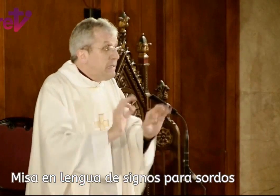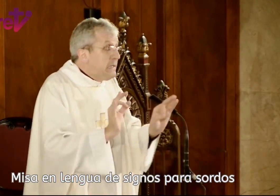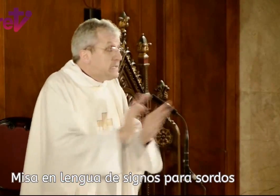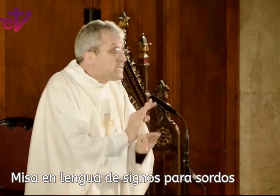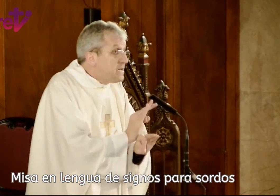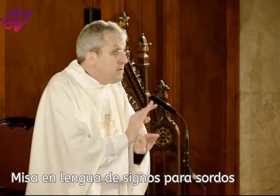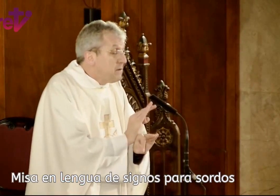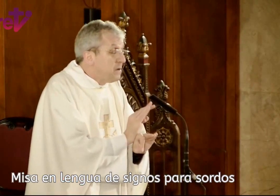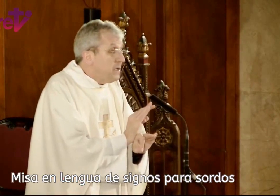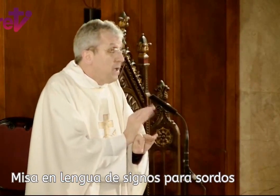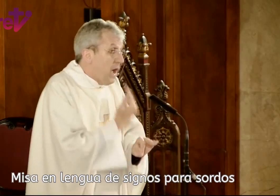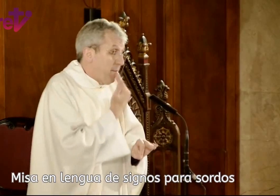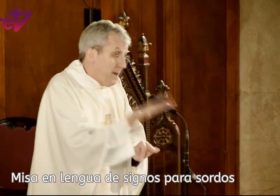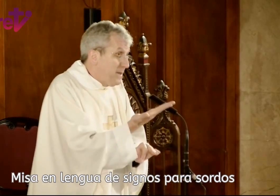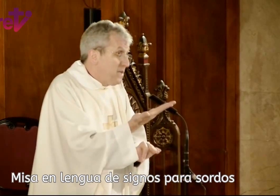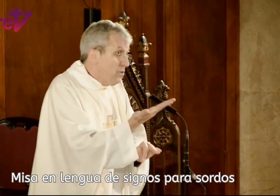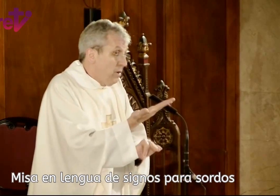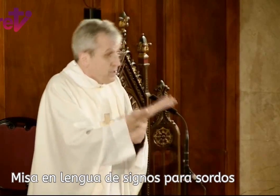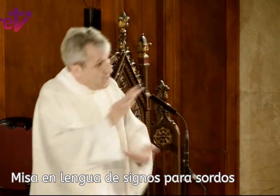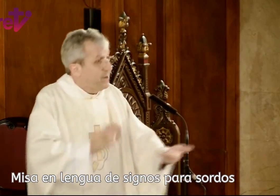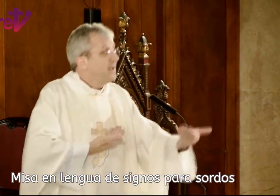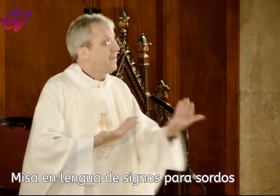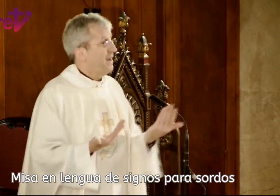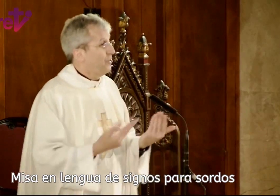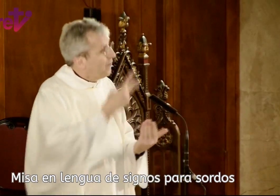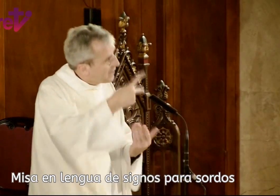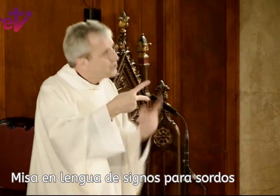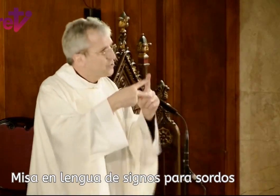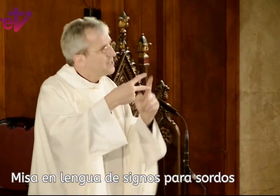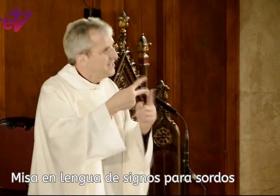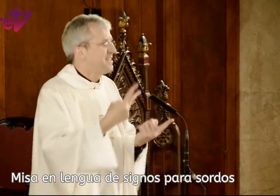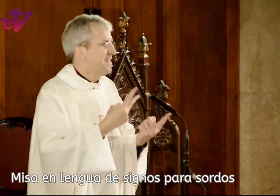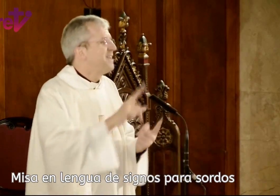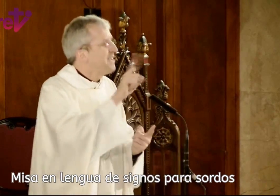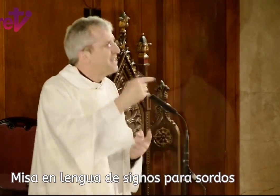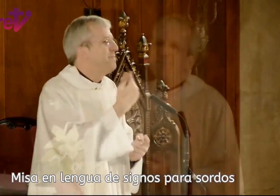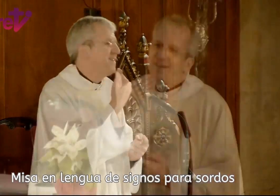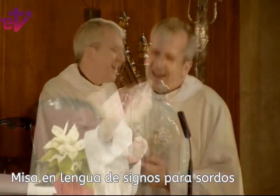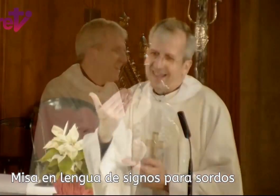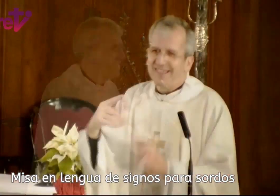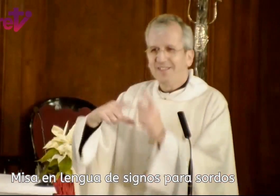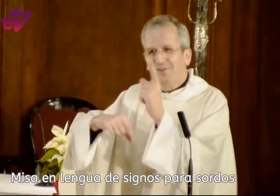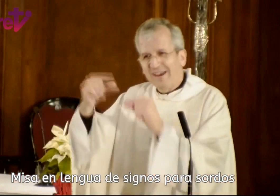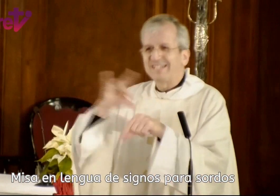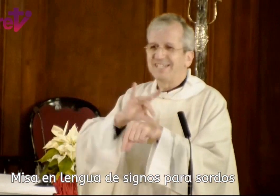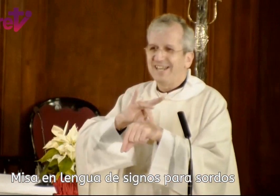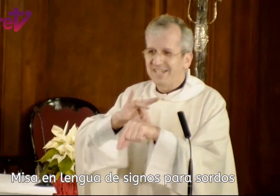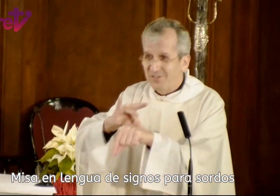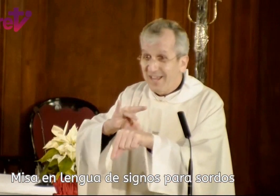sin haberle pedido y haberle regalado. Las dos cosas tienen que estar. Y también agradeciendo las estrellas que nos han